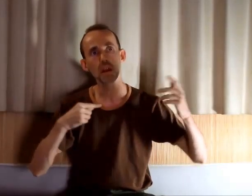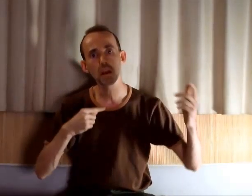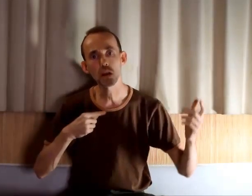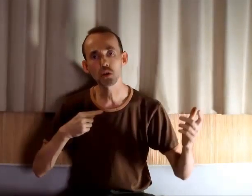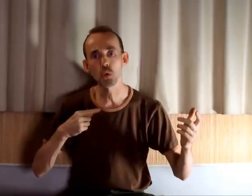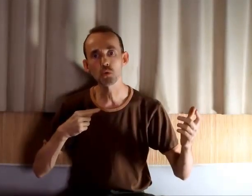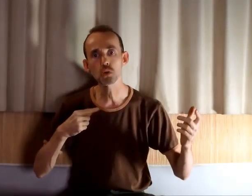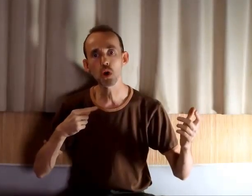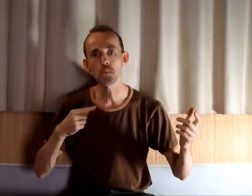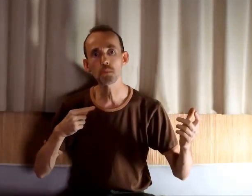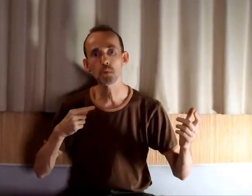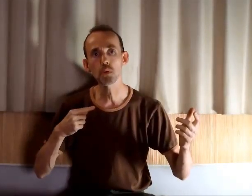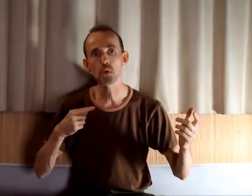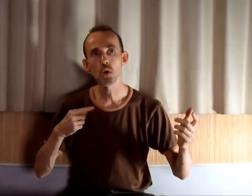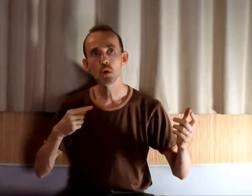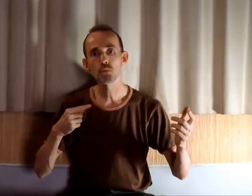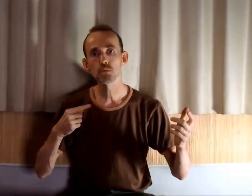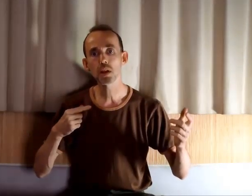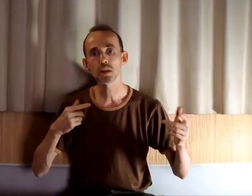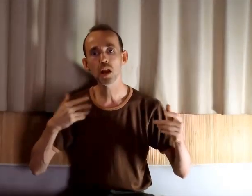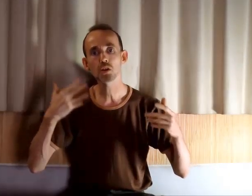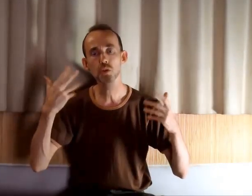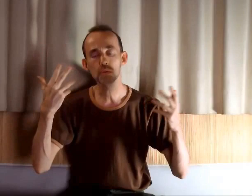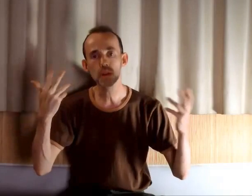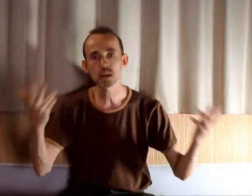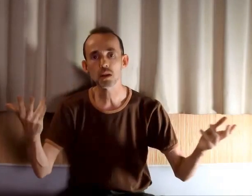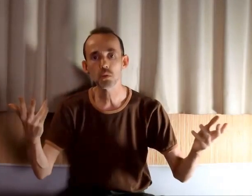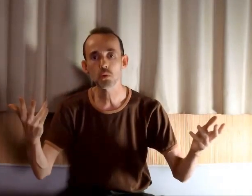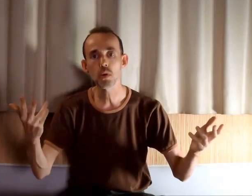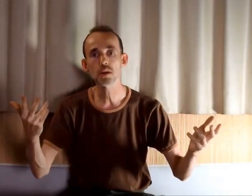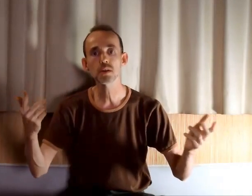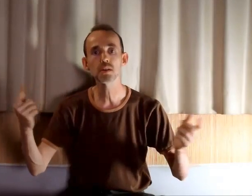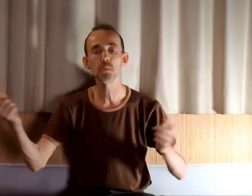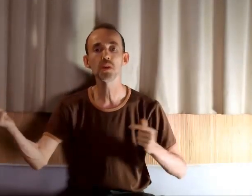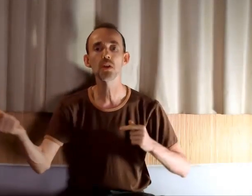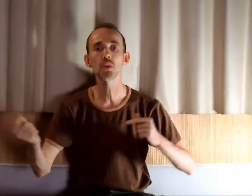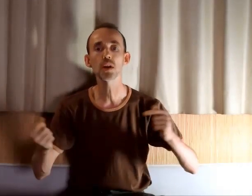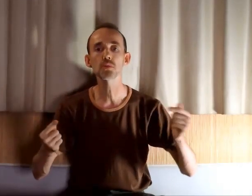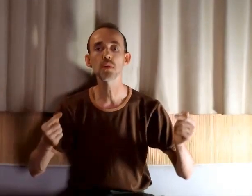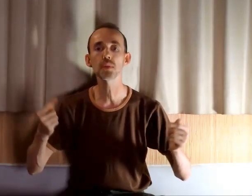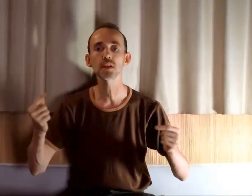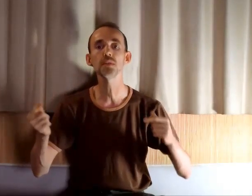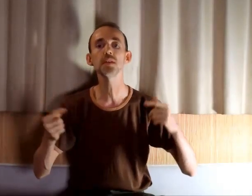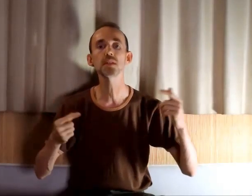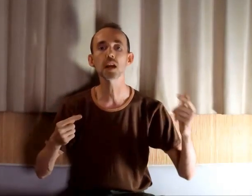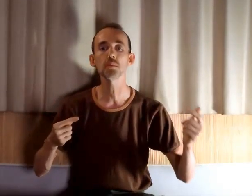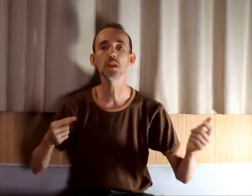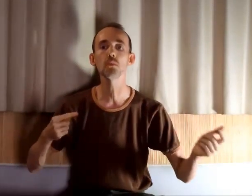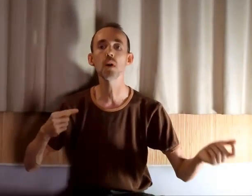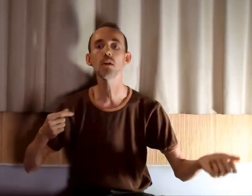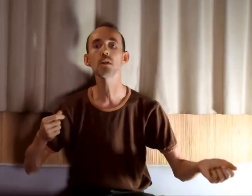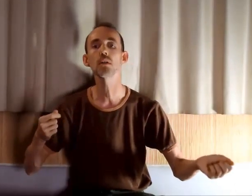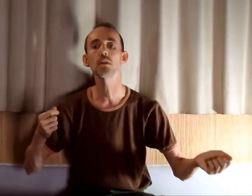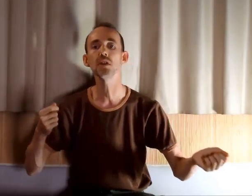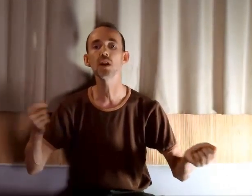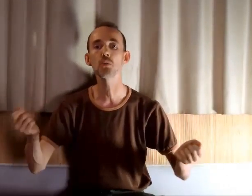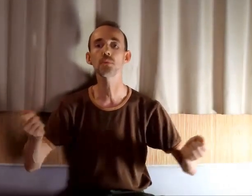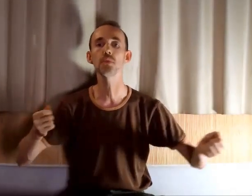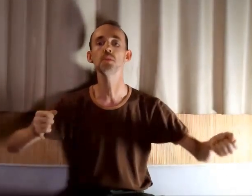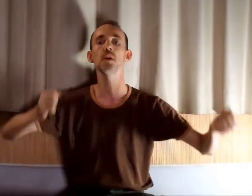causes, hop, vous perdez de l'argent, ça crée une angoisse, mais il a une relation affective qui se termine ou alors il y un conflit,